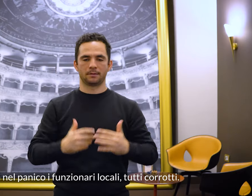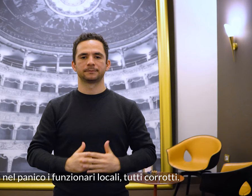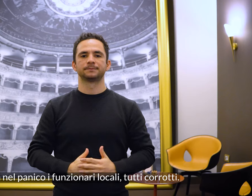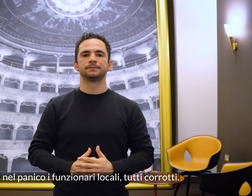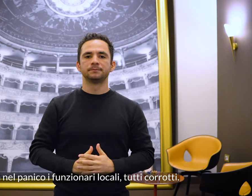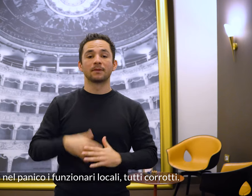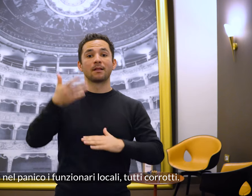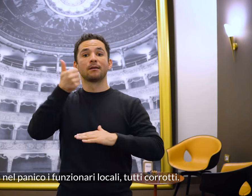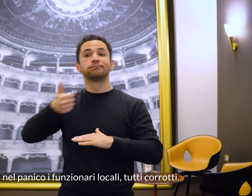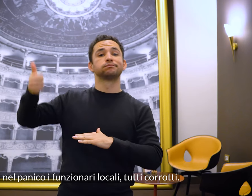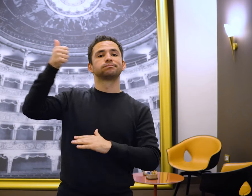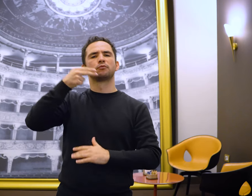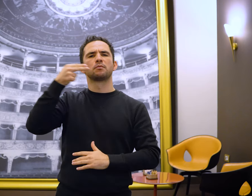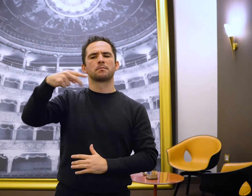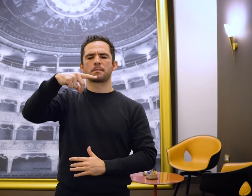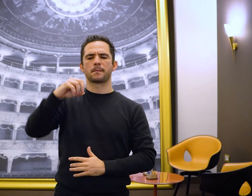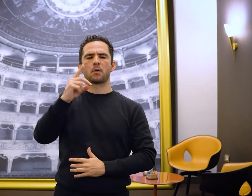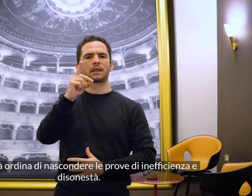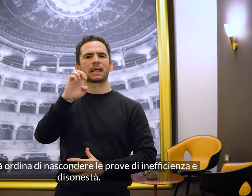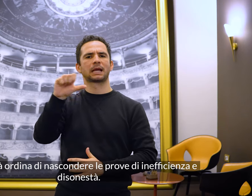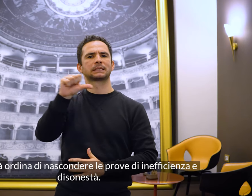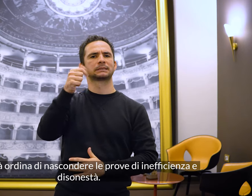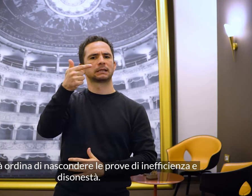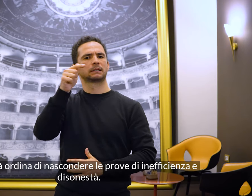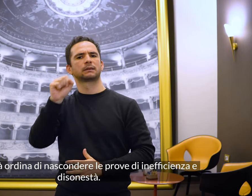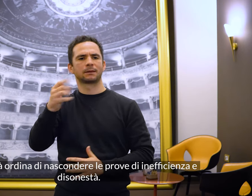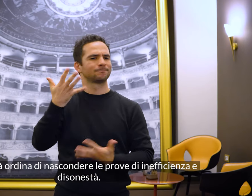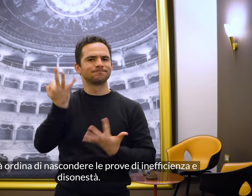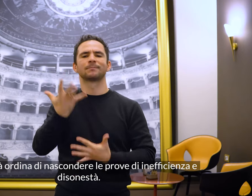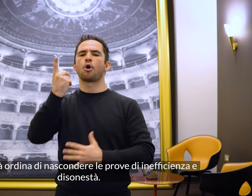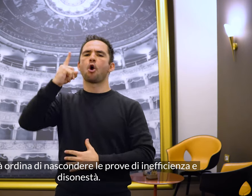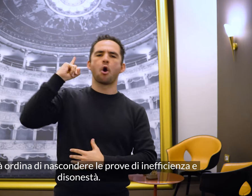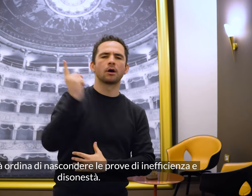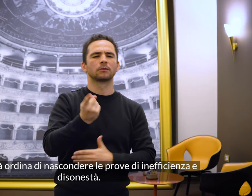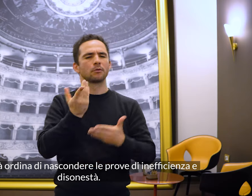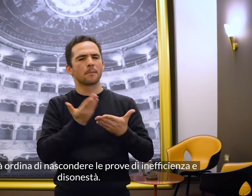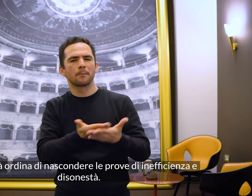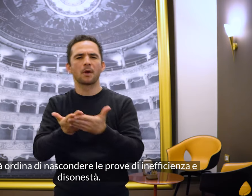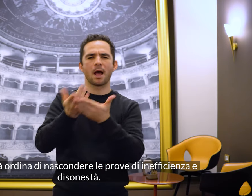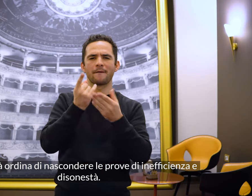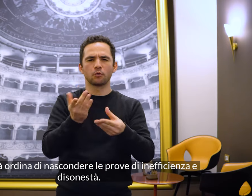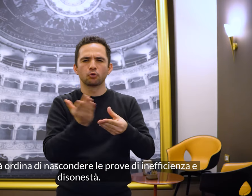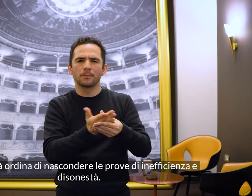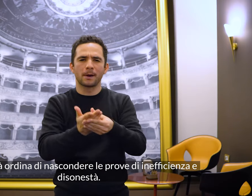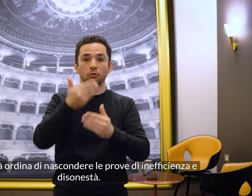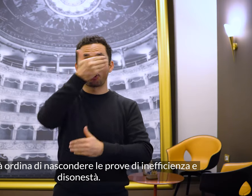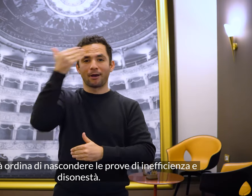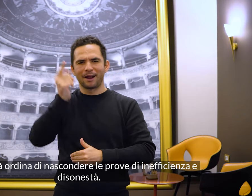corrotti. Il Podestà ordina di nascondere le prove